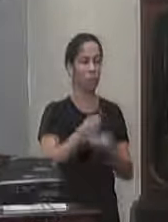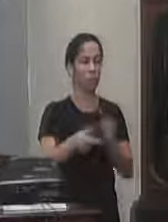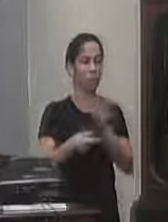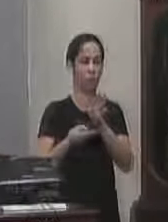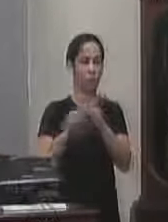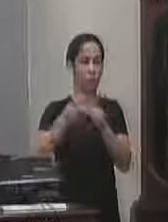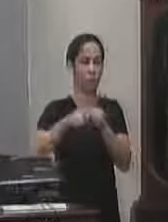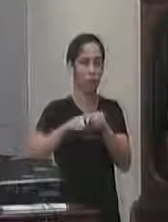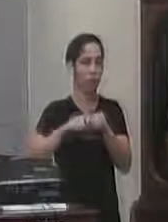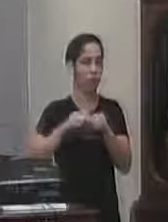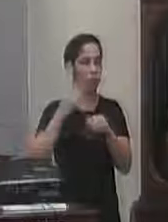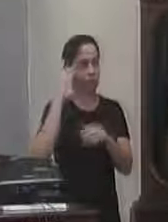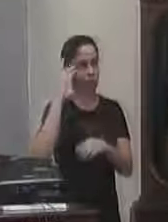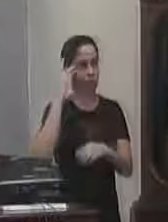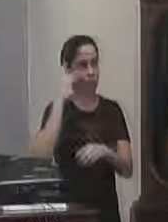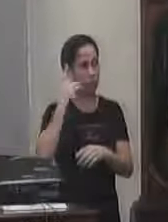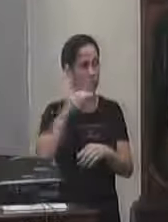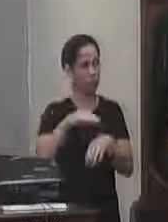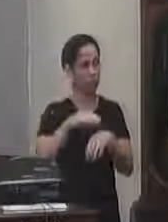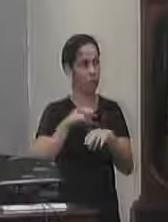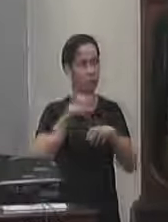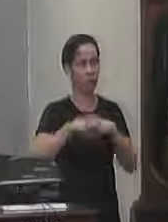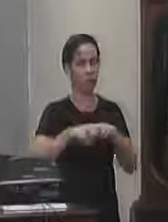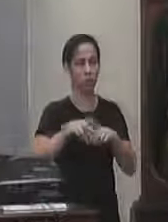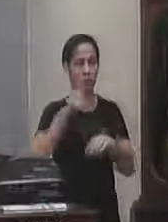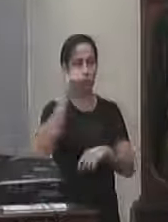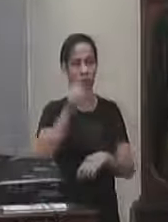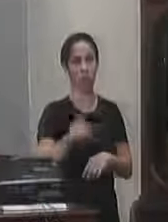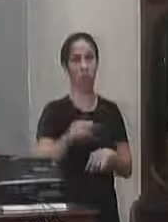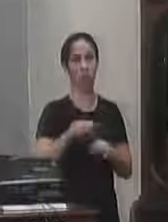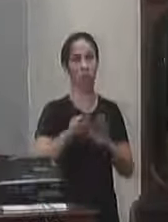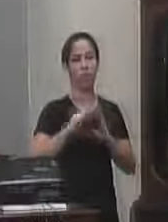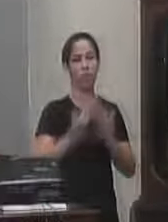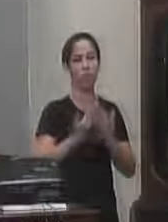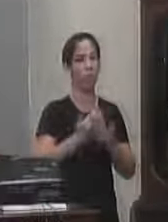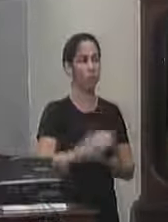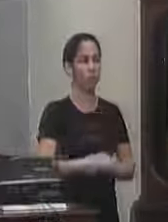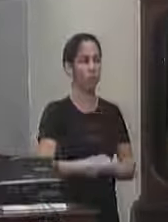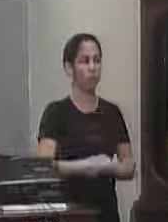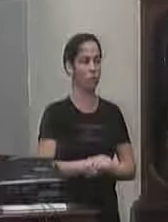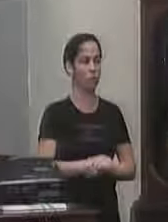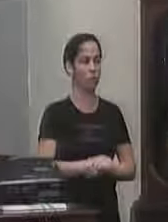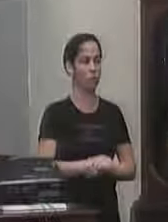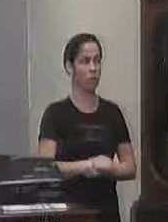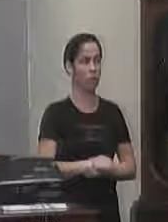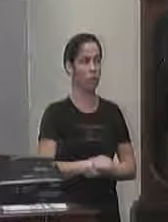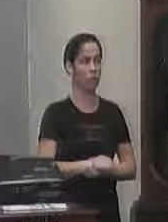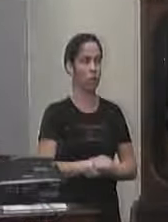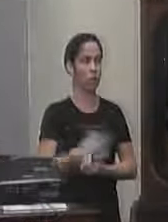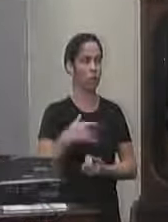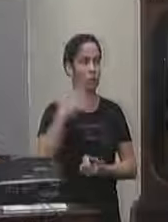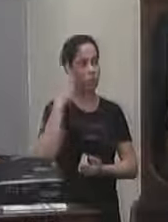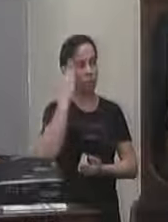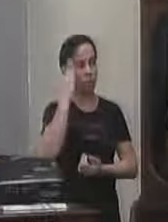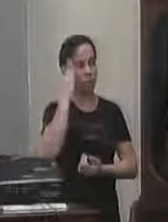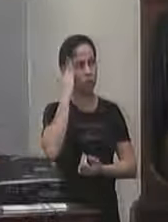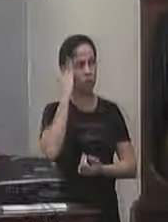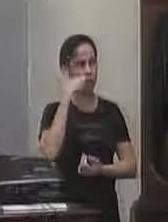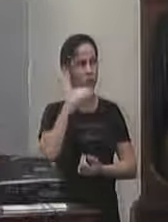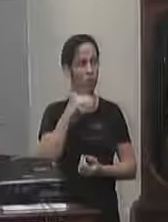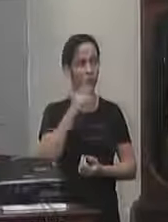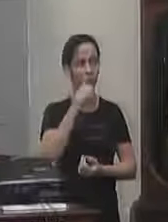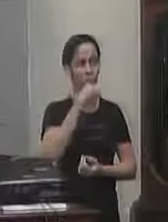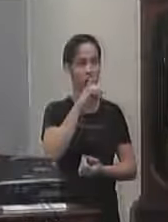amanhã eu estou sentando com a diretora da unidade escolar mas eu sei que a gente por mais que a gente queira ficar